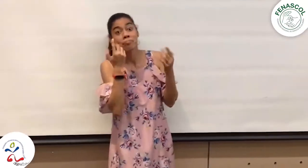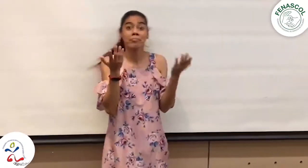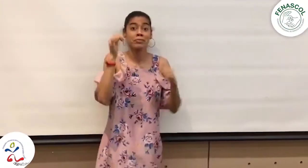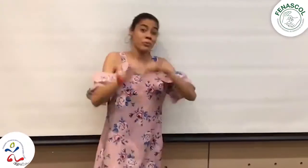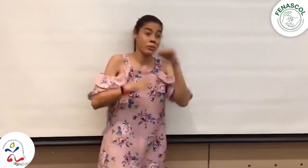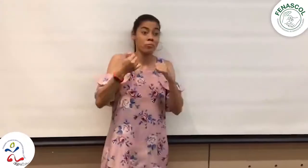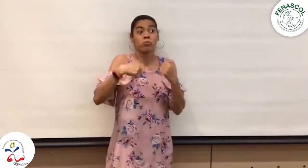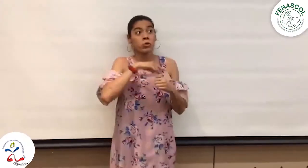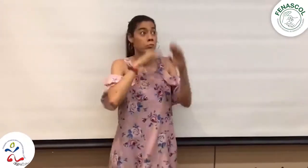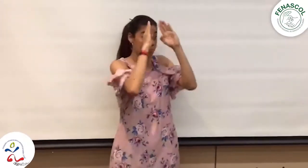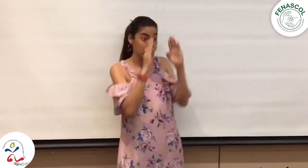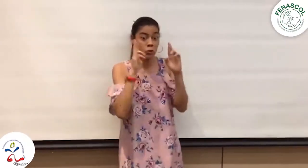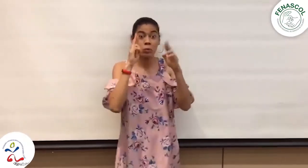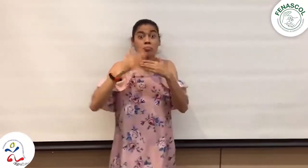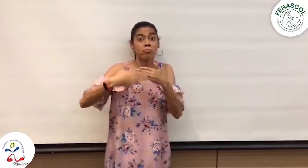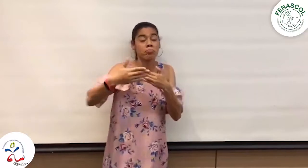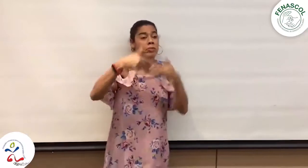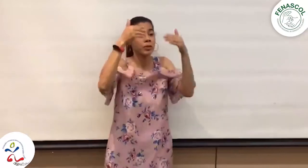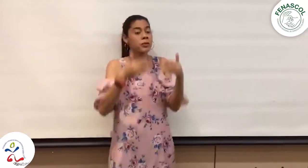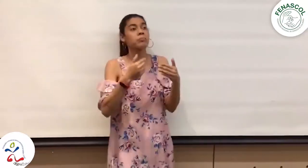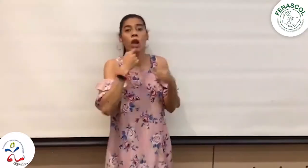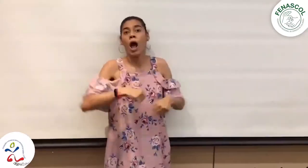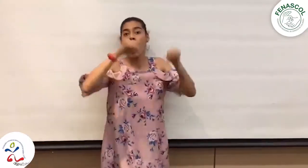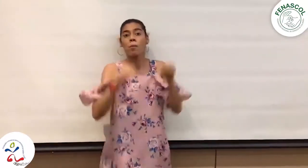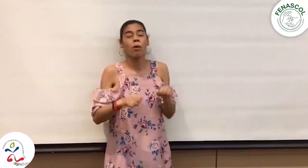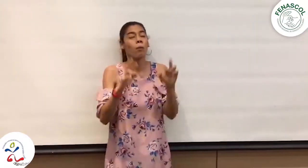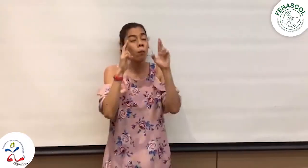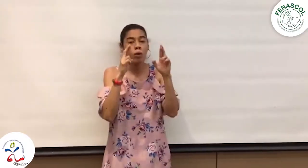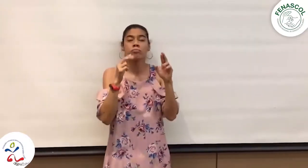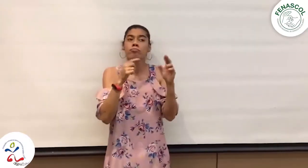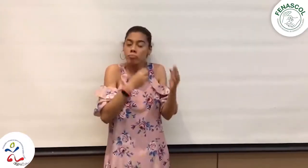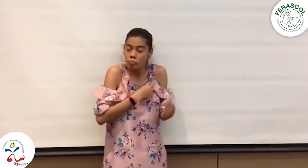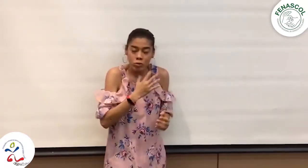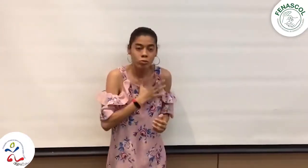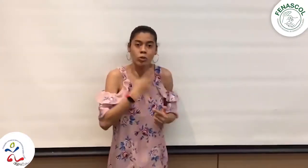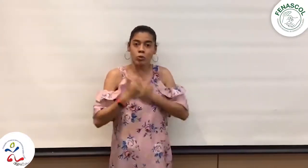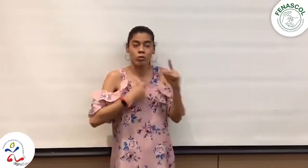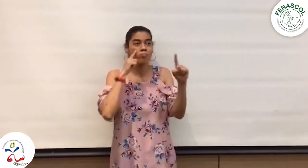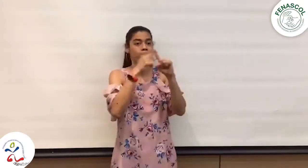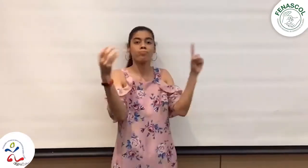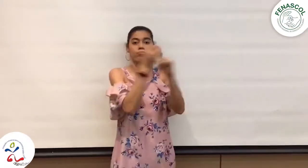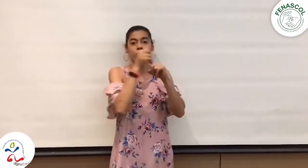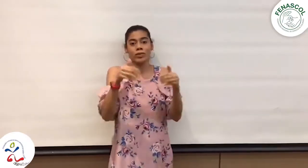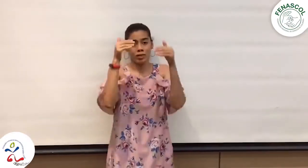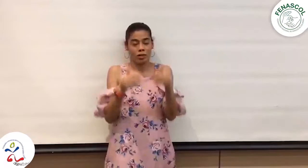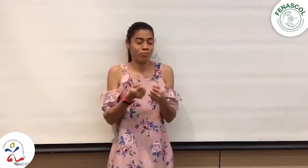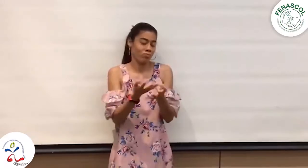invita como delegado y ellos participarán como delegados también para hacer el seguimiento de todas estas propuestas que hicimos. Es una oportunidad también por